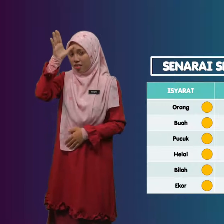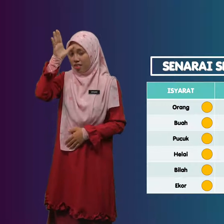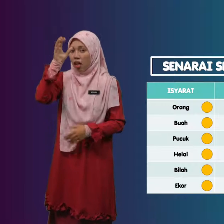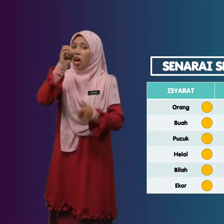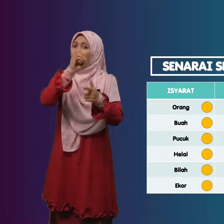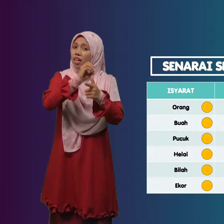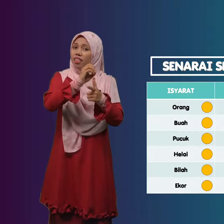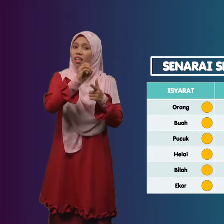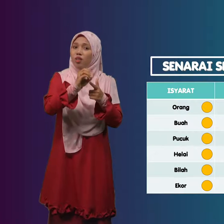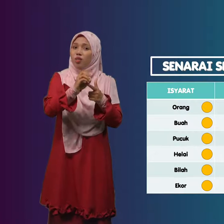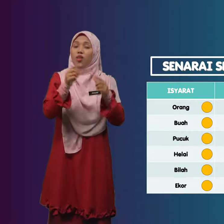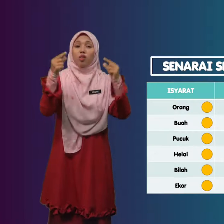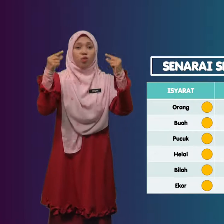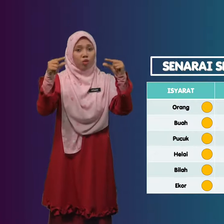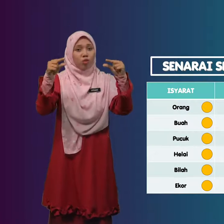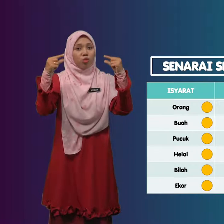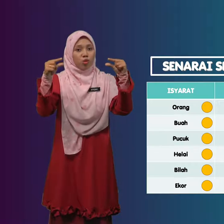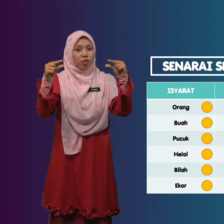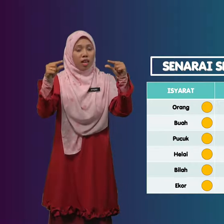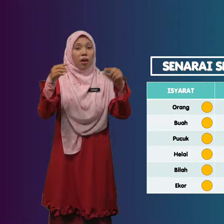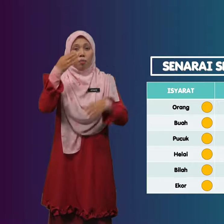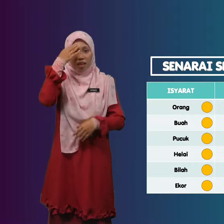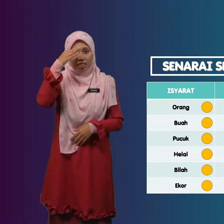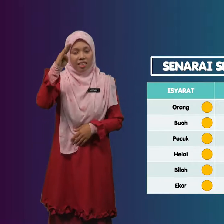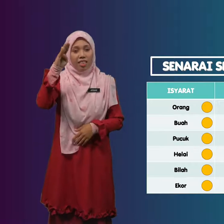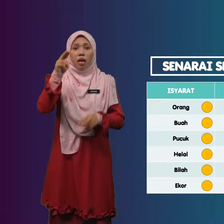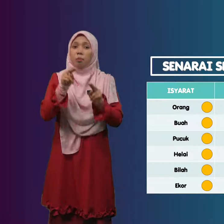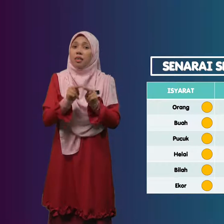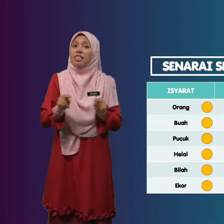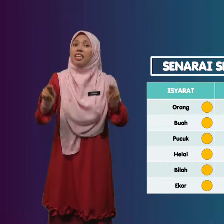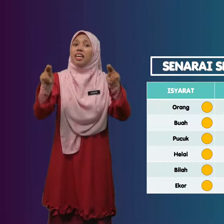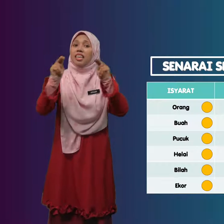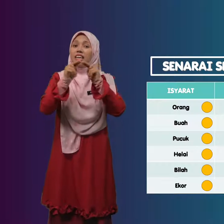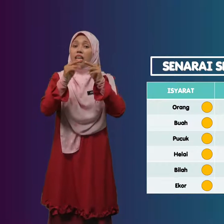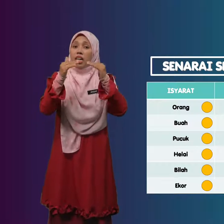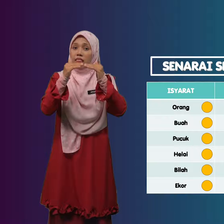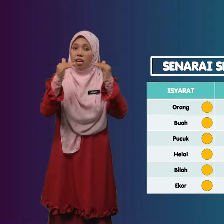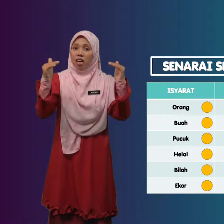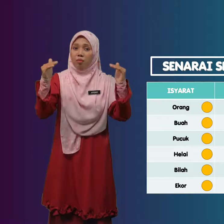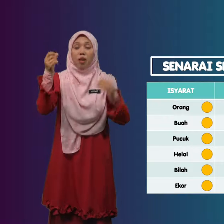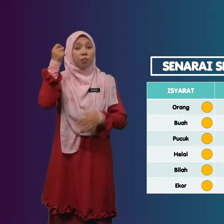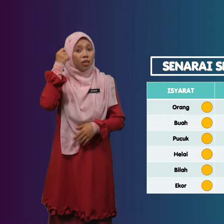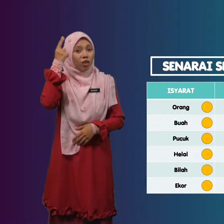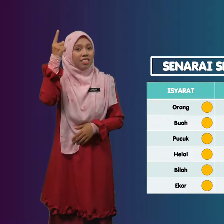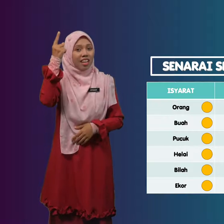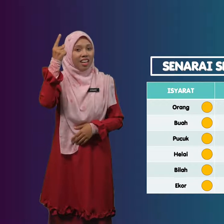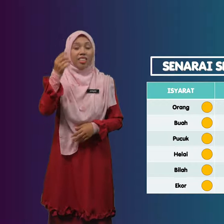atau guru-guru bagi penilaian tahap penguasaan